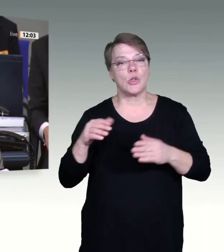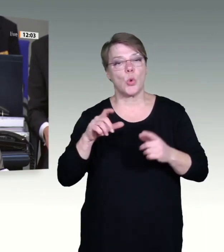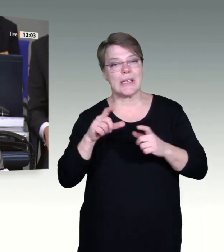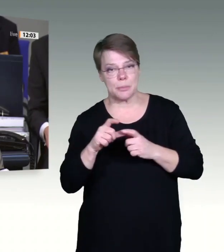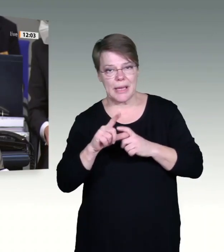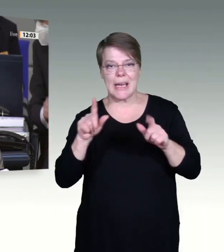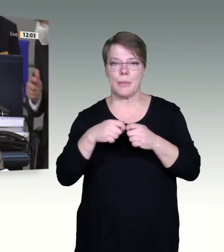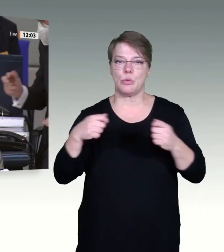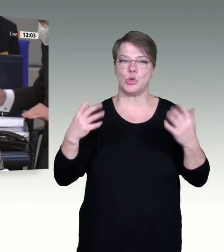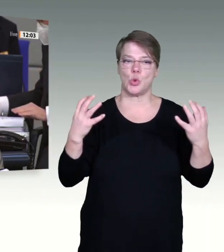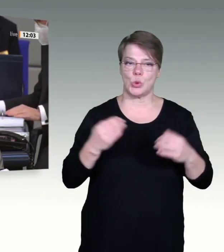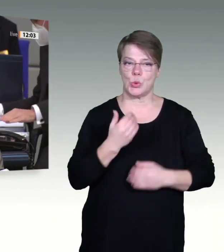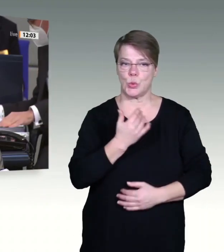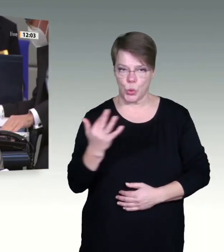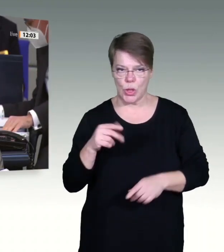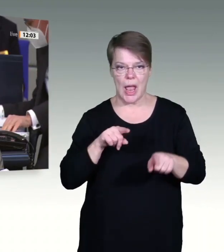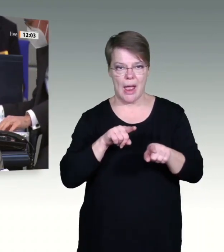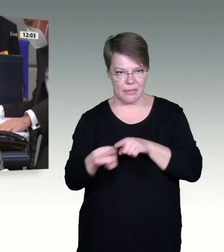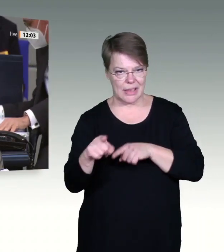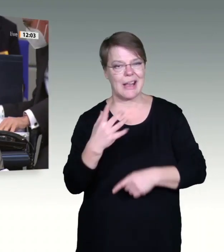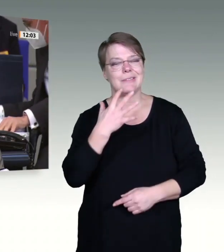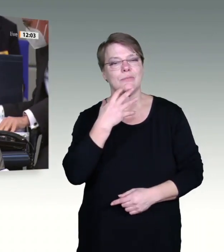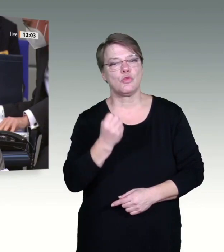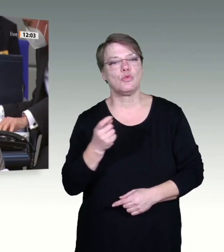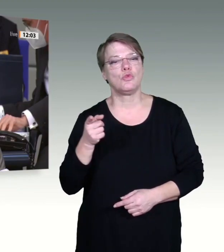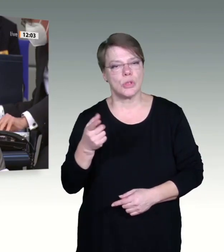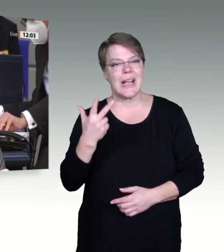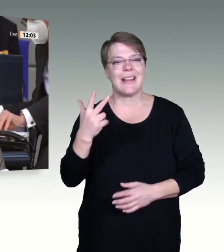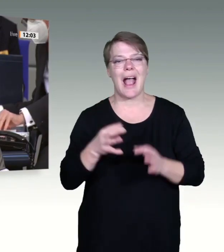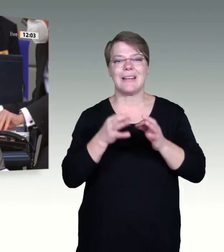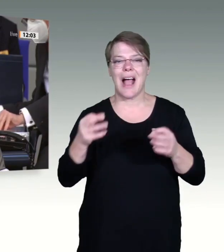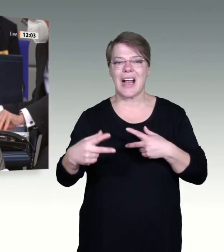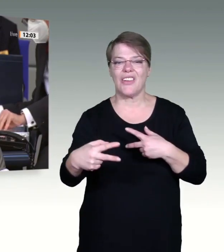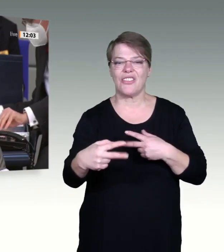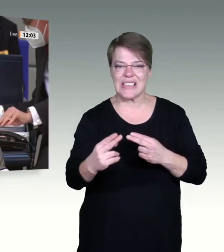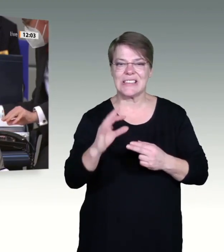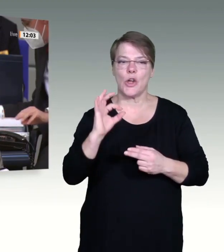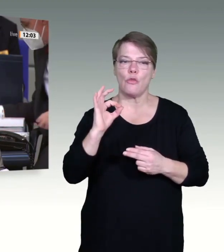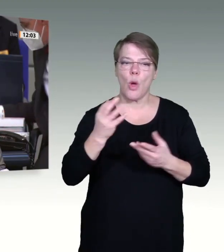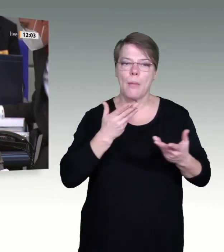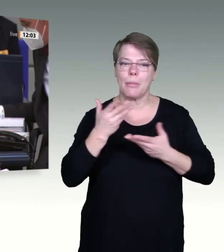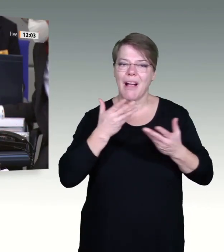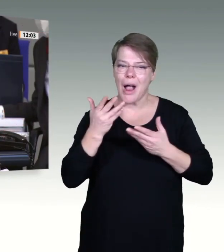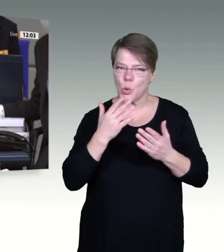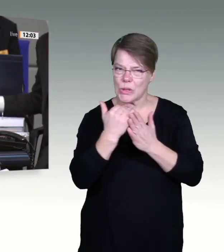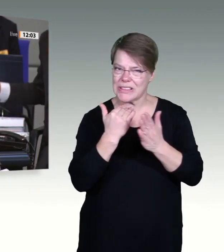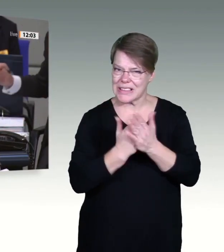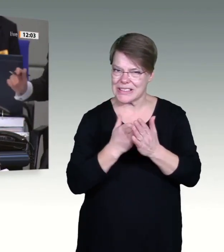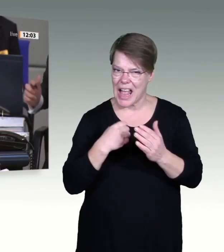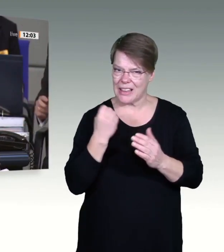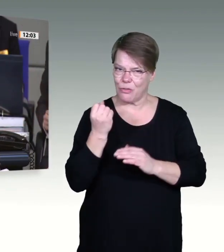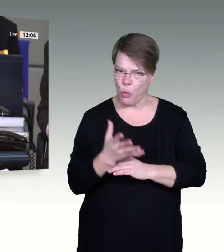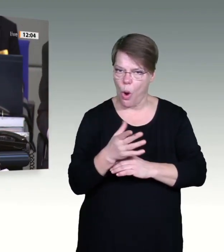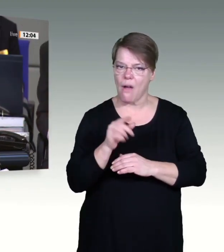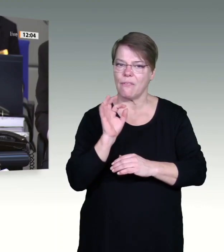wollen von der Dreitagefrist für den Beginn der Beratung des Gesetzentwurfs zur Stärkung der